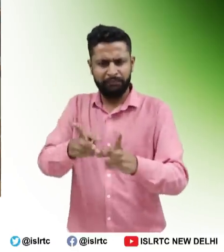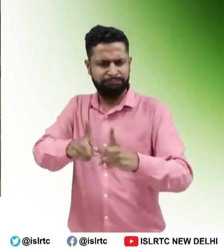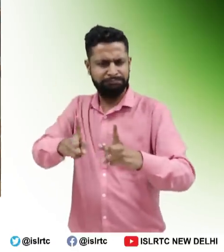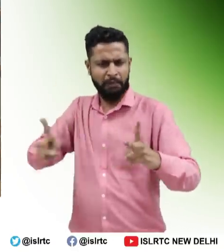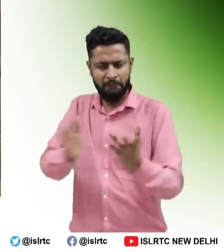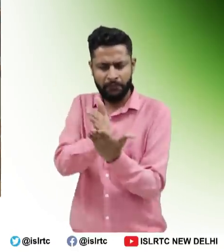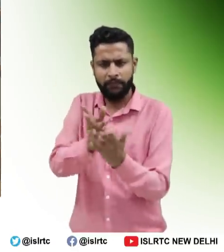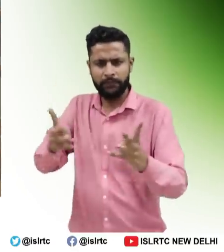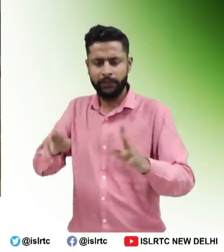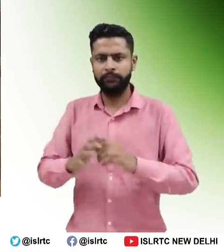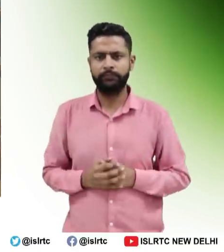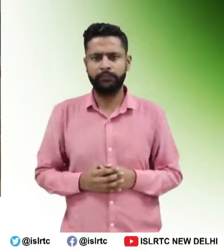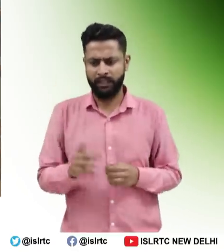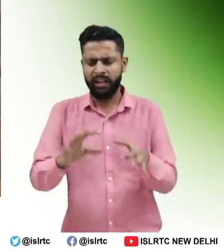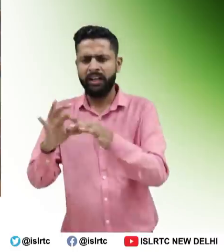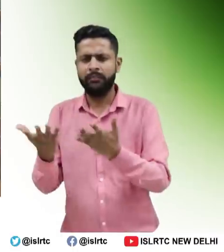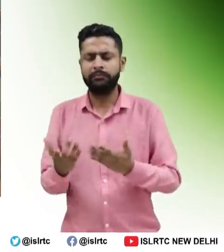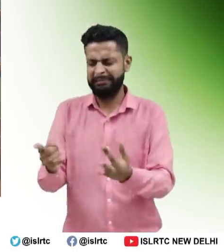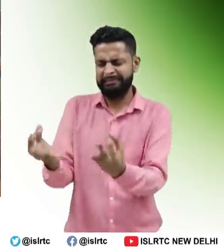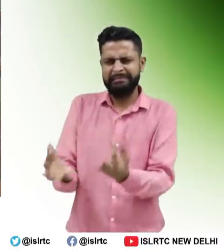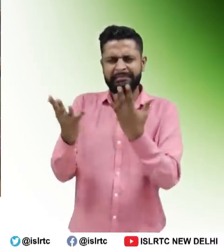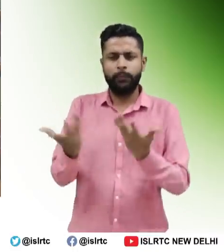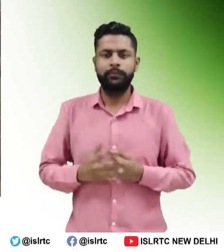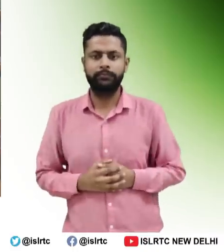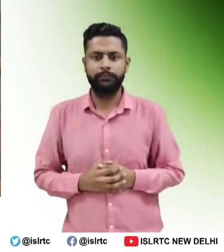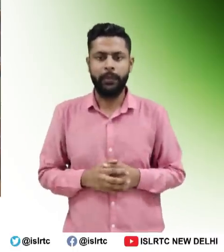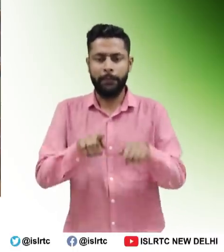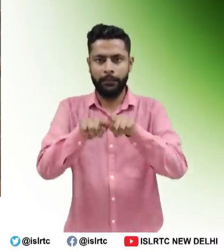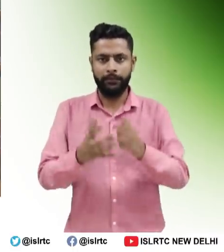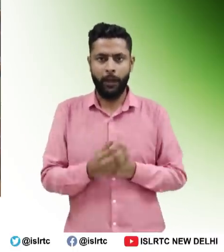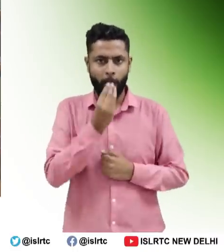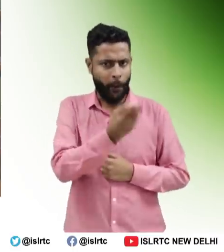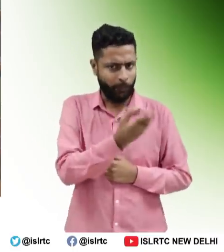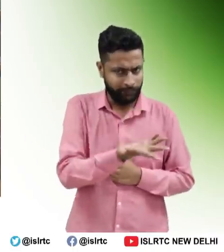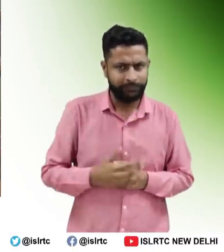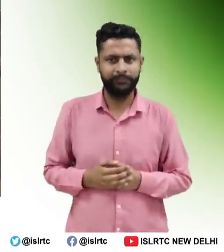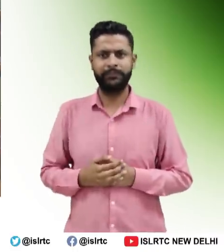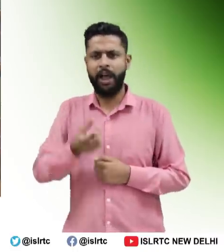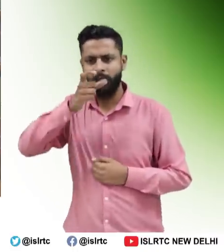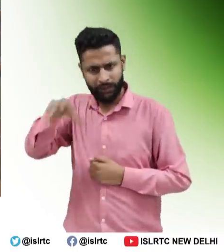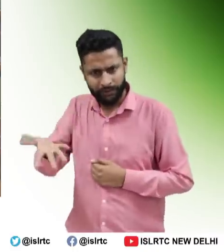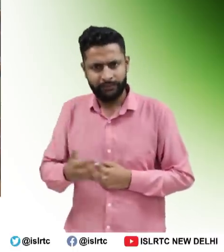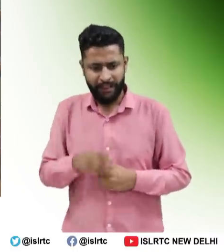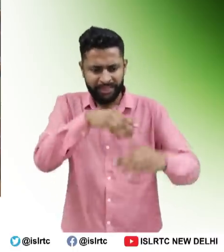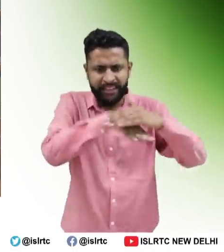और निस्ता से काम करते हैं हमारे ये प्रयास होना चाहिए हम एसे दिभ्यांग जोनों को